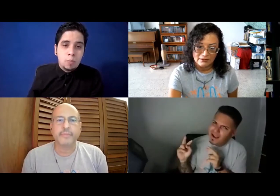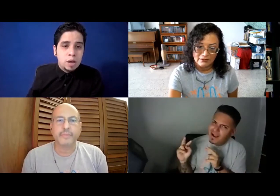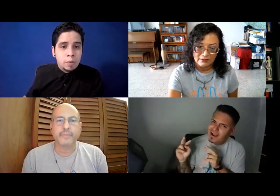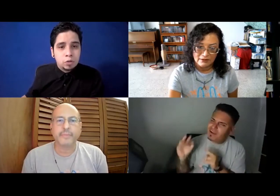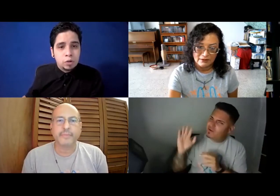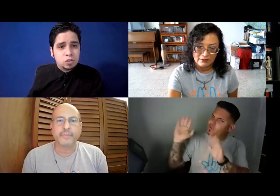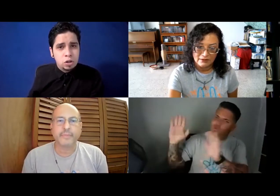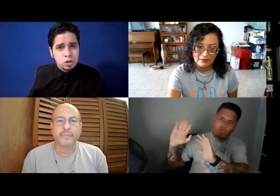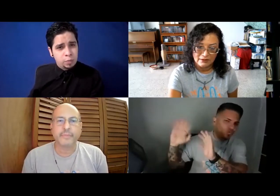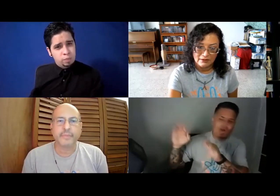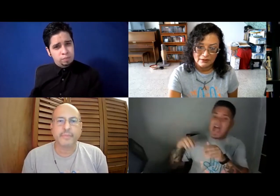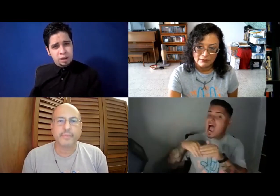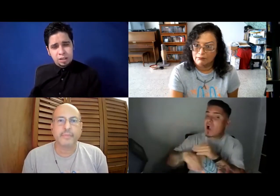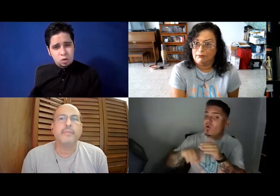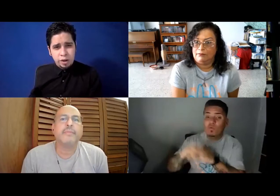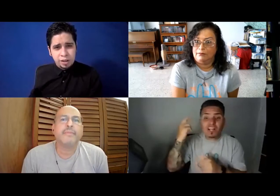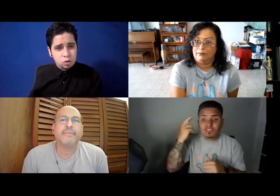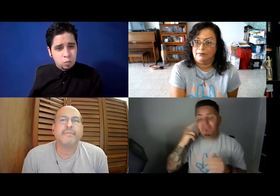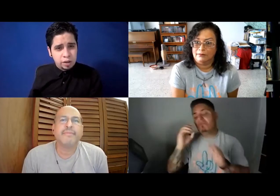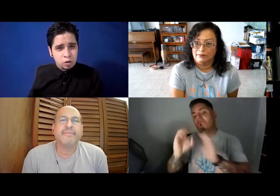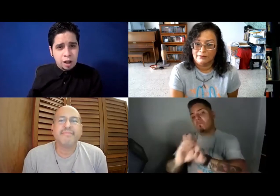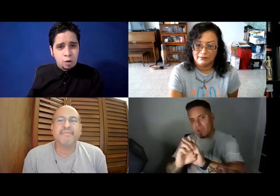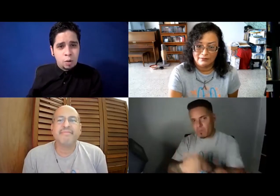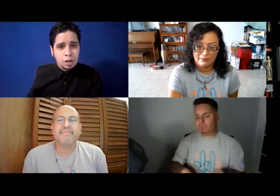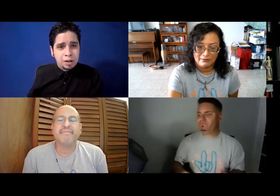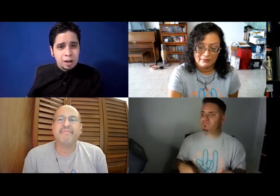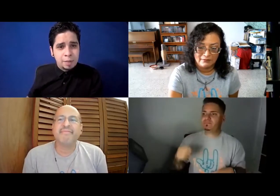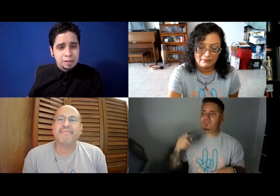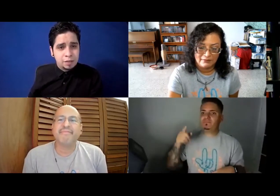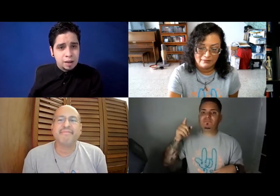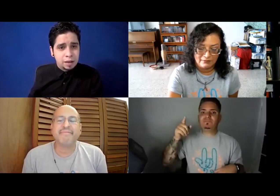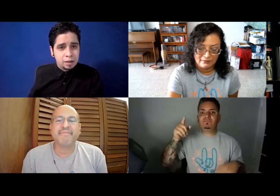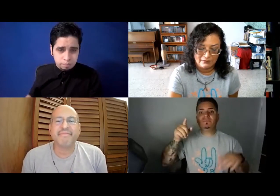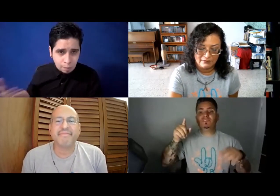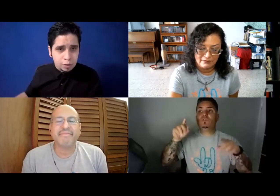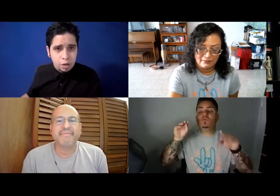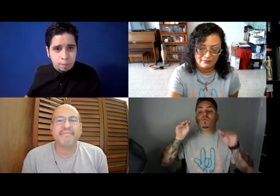puedes porque tú eres sol. Y yo, pero, espérate, ¿cómo es esto? ¿Cómo que yo lo, la acomoda razonable realmente significa que, vamos a darte un ejemplo.